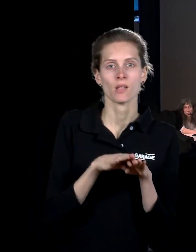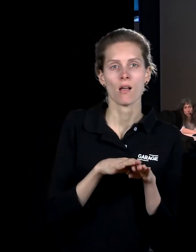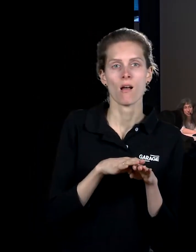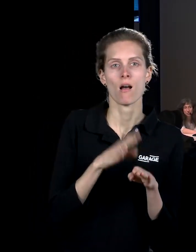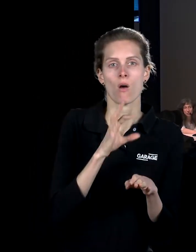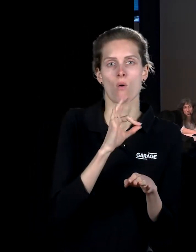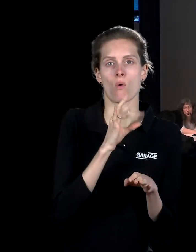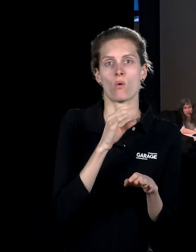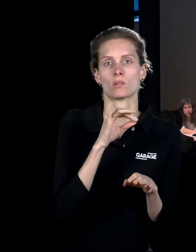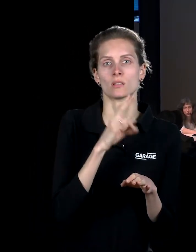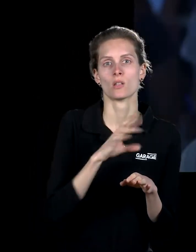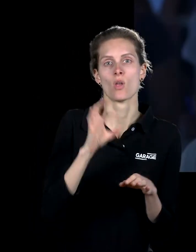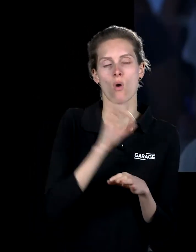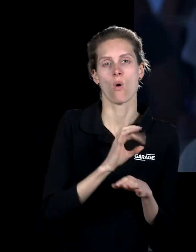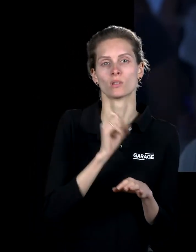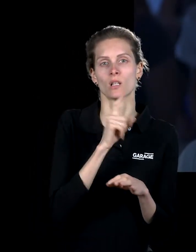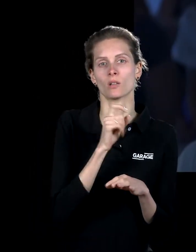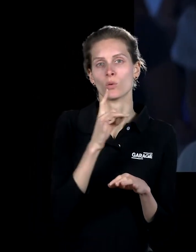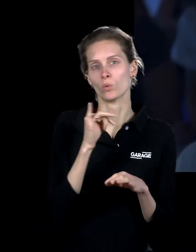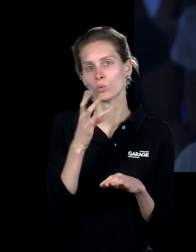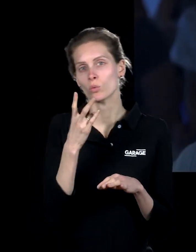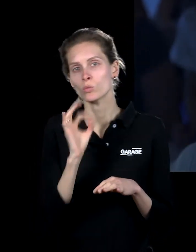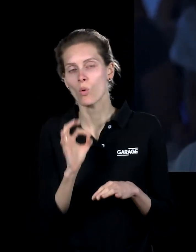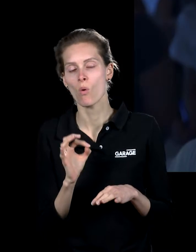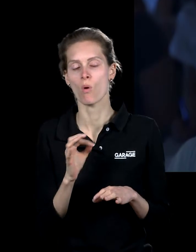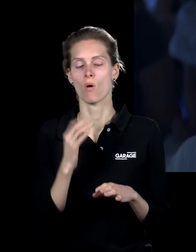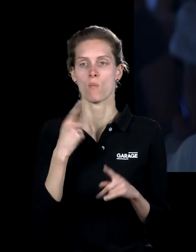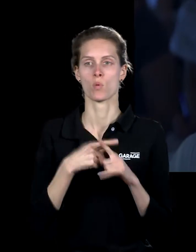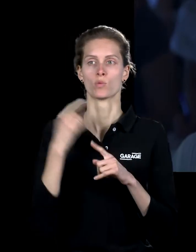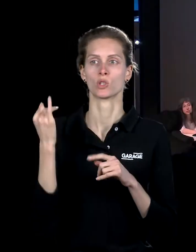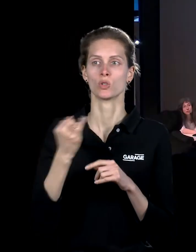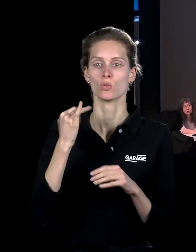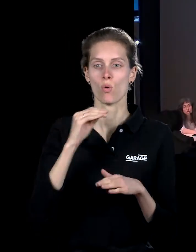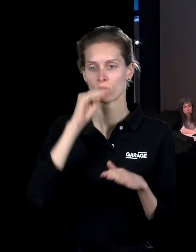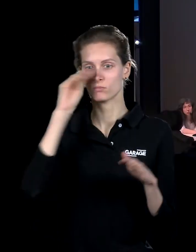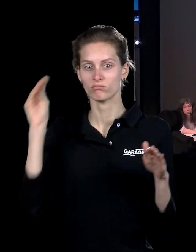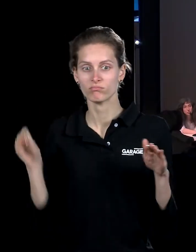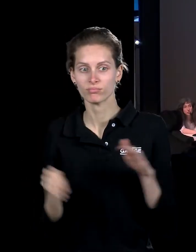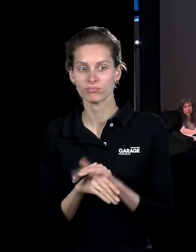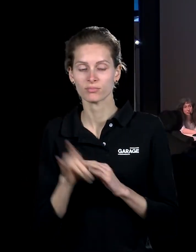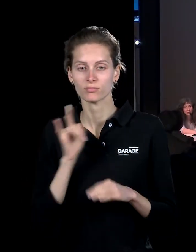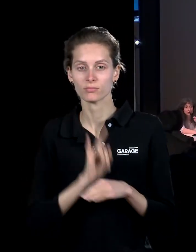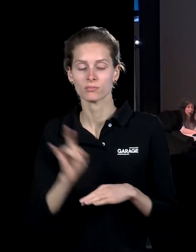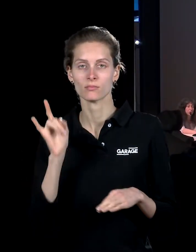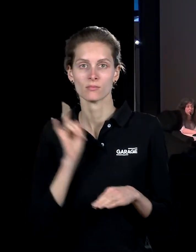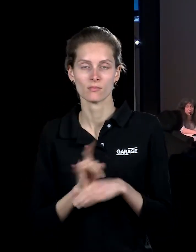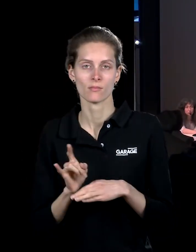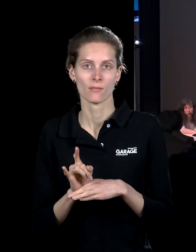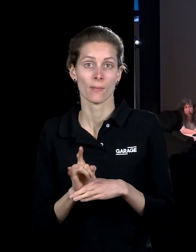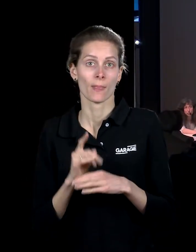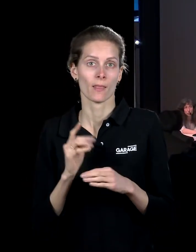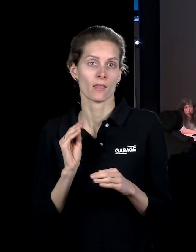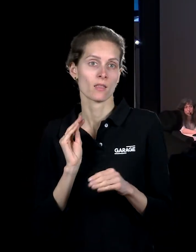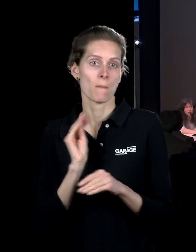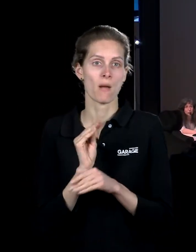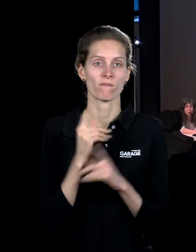орденом, например, или с легендой о золотом руне. А с другой стороны, эту историю подменить фикцией. То есть это способ ввести в эту обыденную